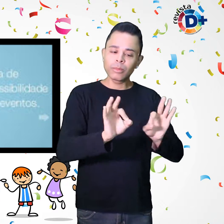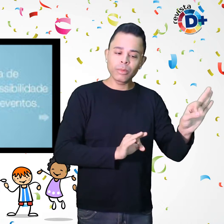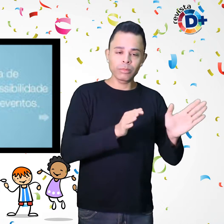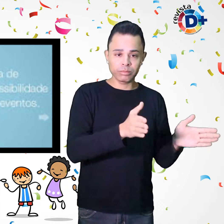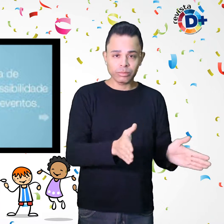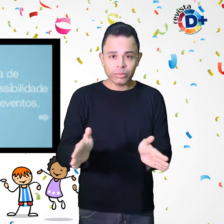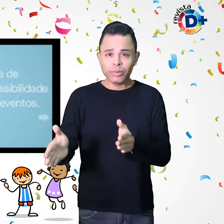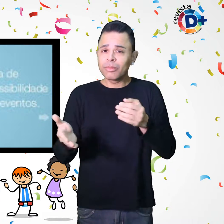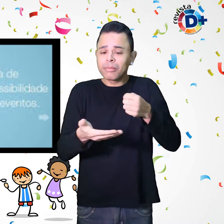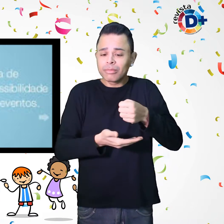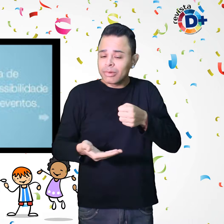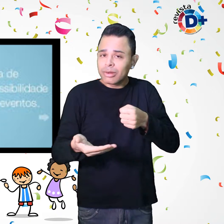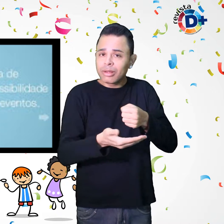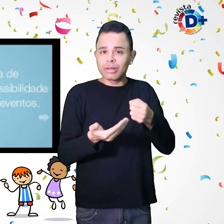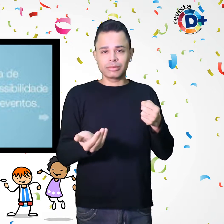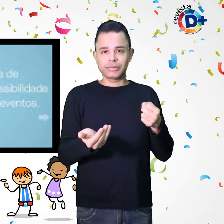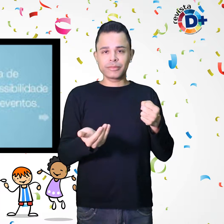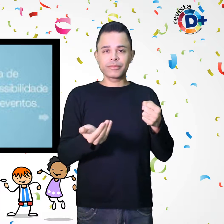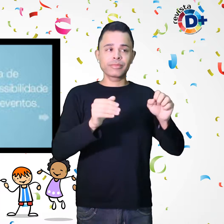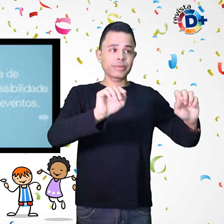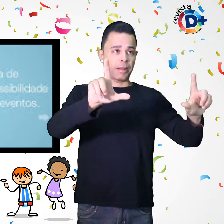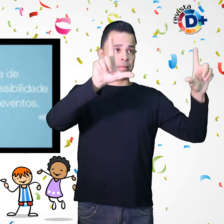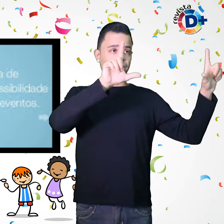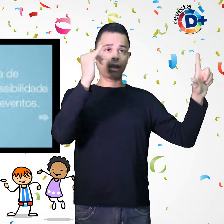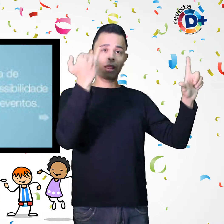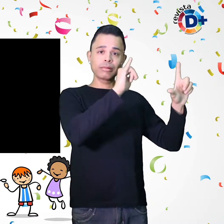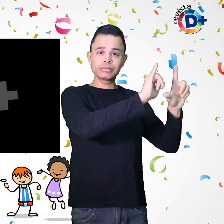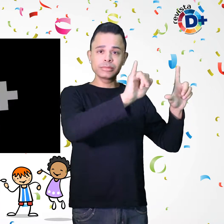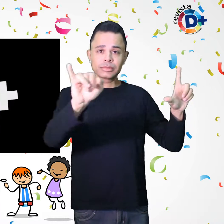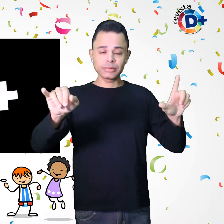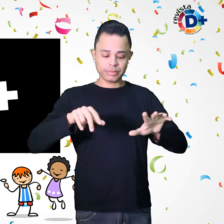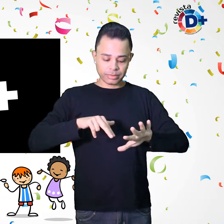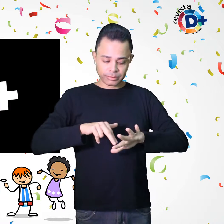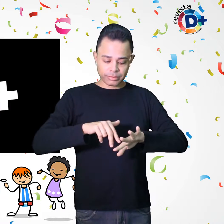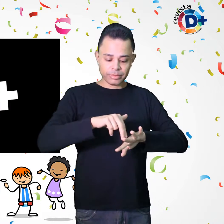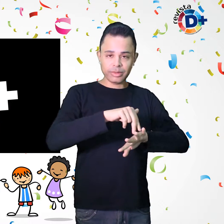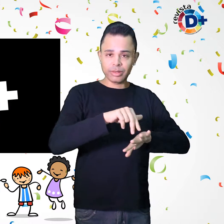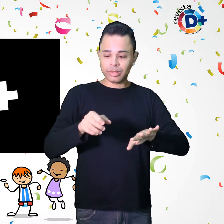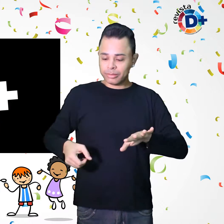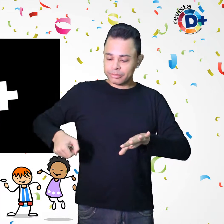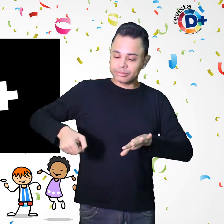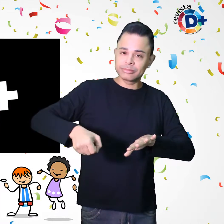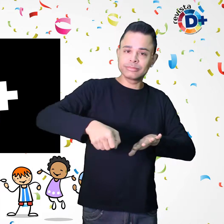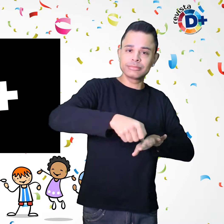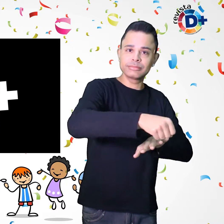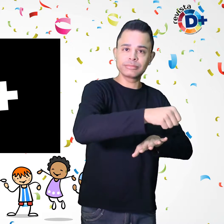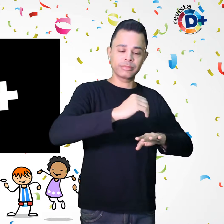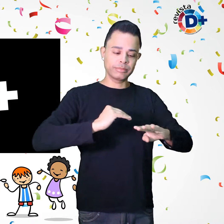de sinalização, corrimões, degraus, pisos táteis, rotas de fuga